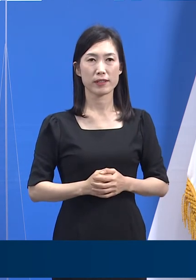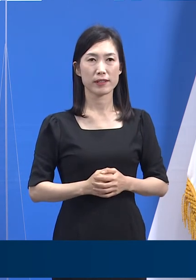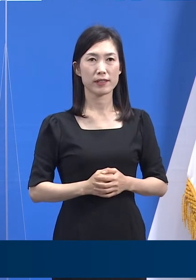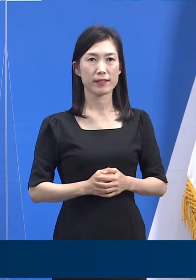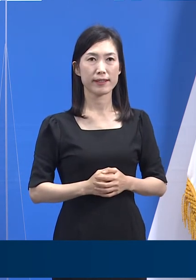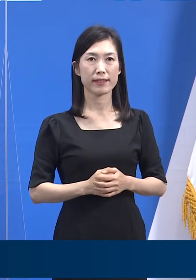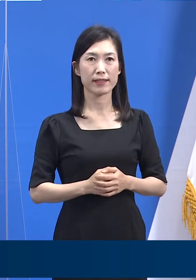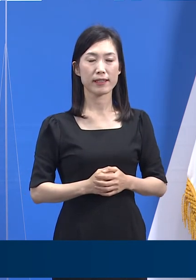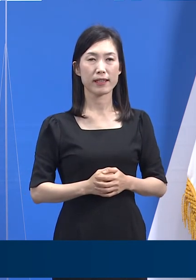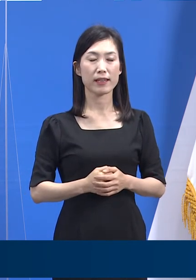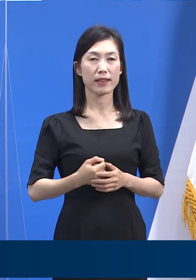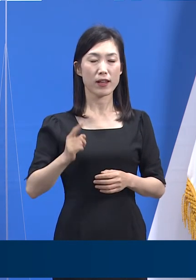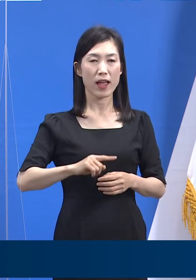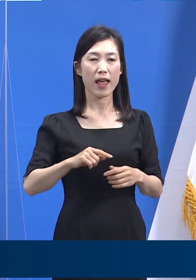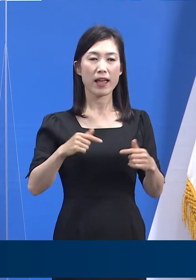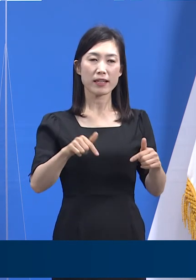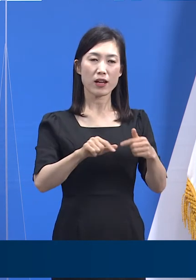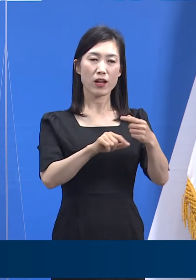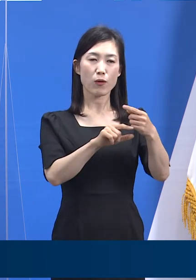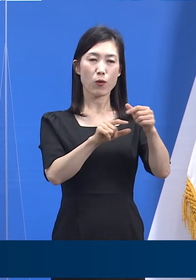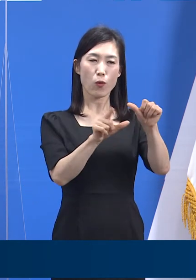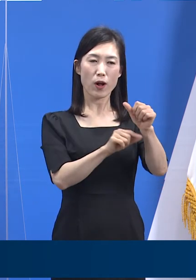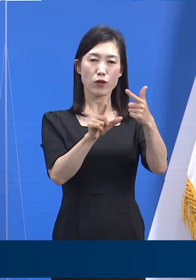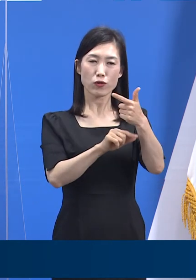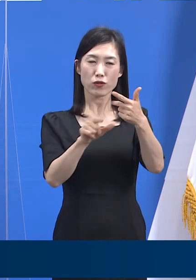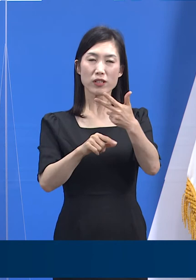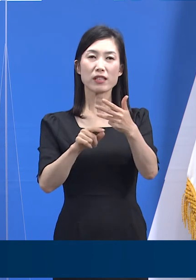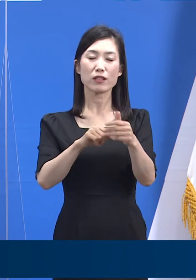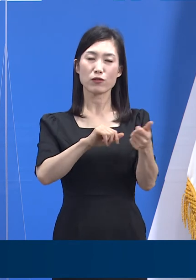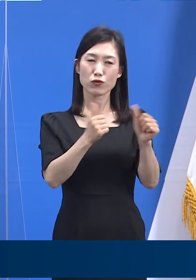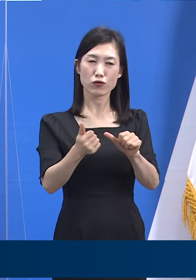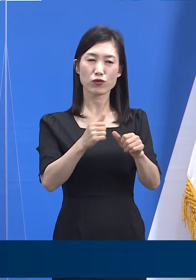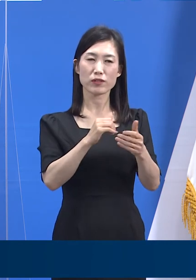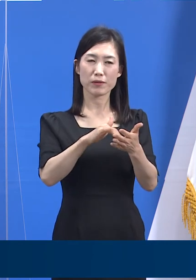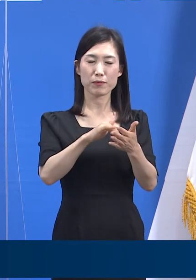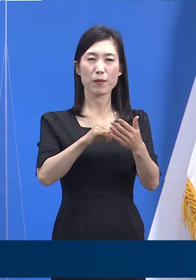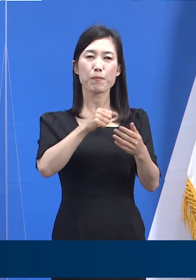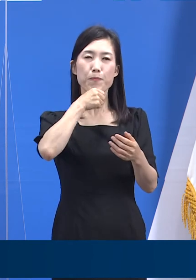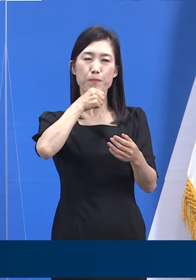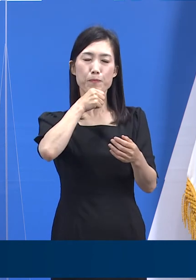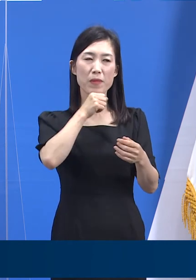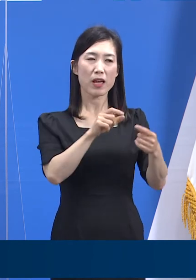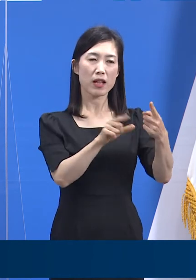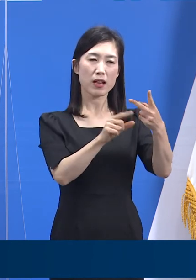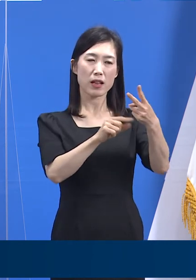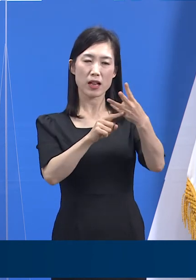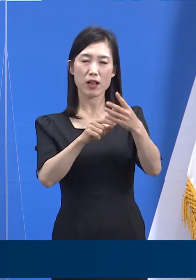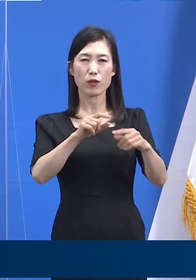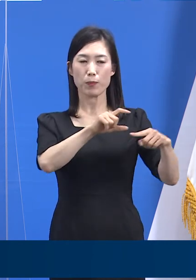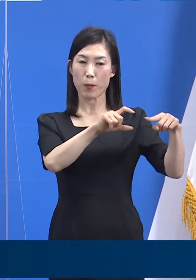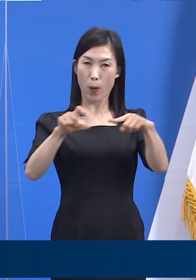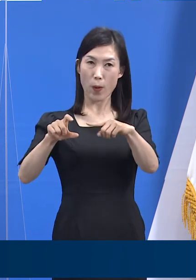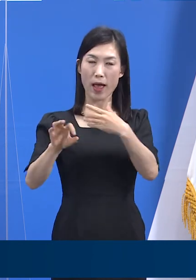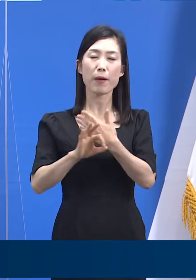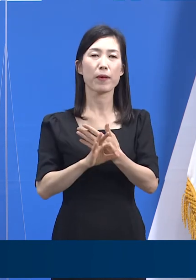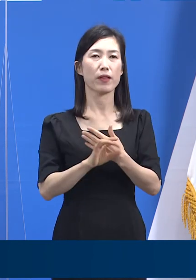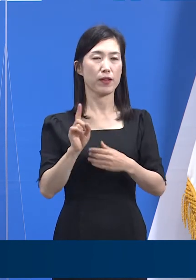그리고 그 달에 확진된 사람들 중 사망한 사람의 비율 통계를 월별로 비교하면 다음과 같습니다.